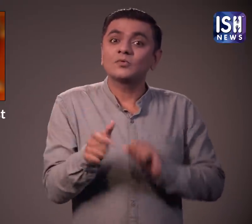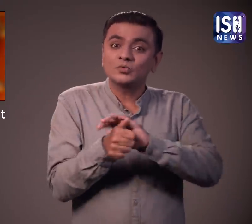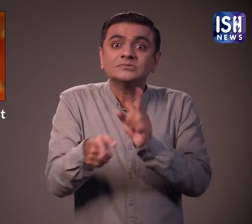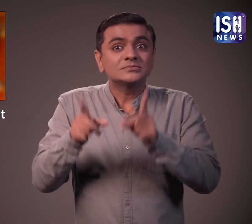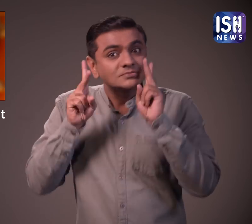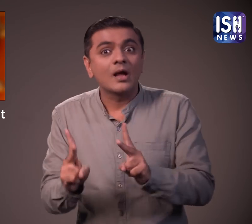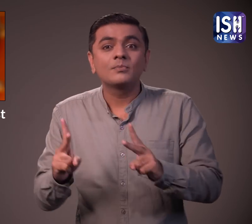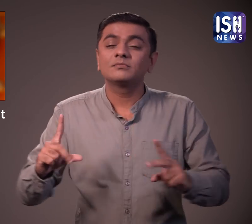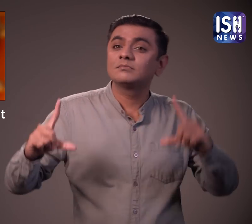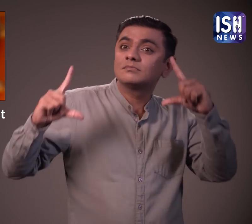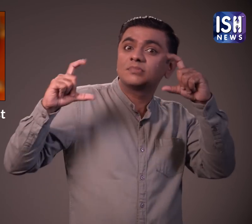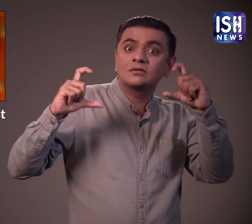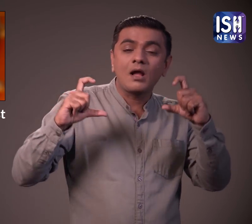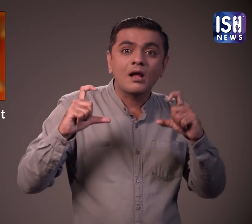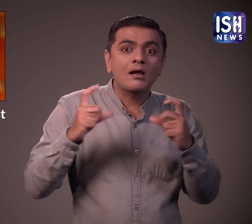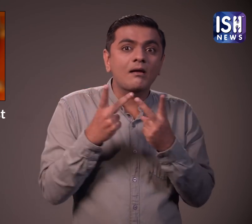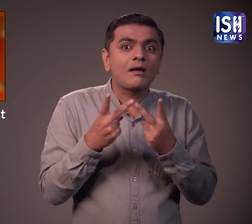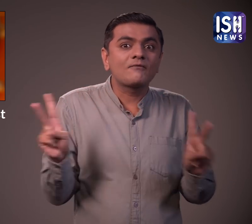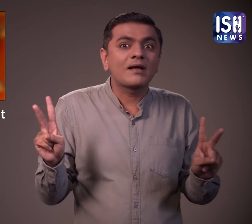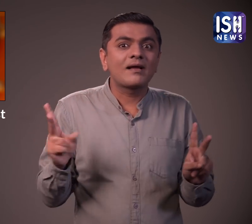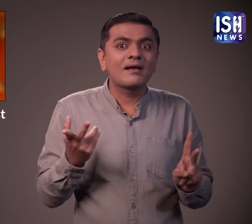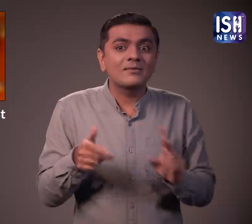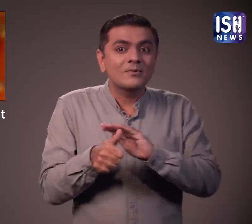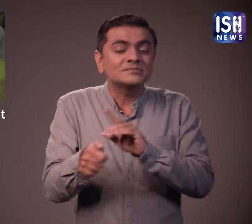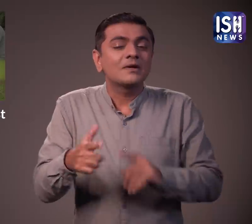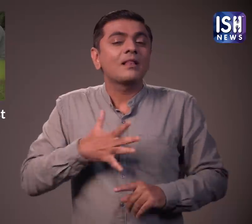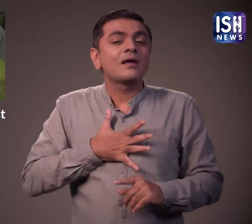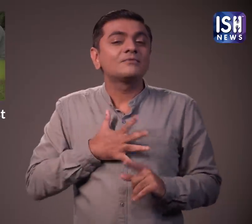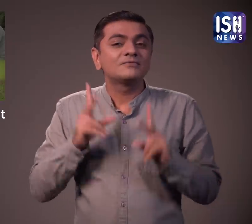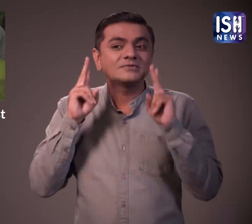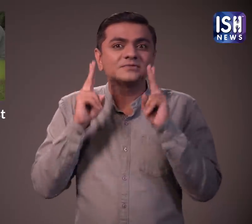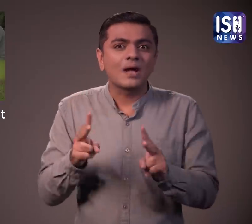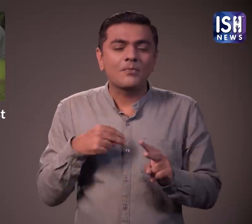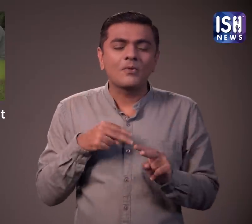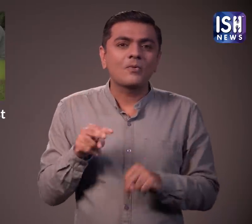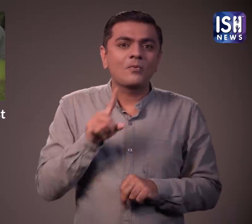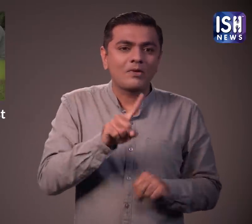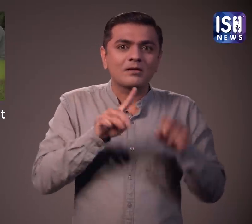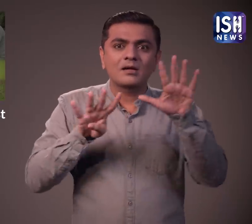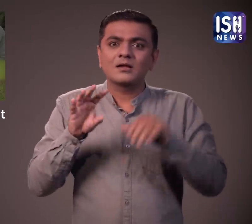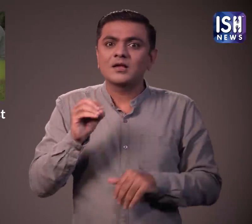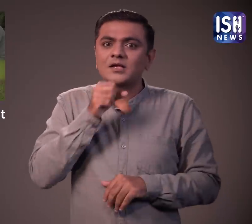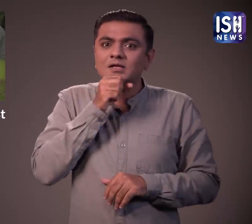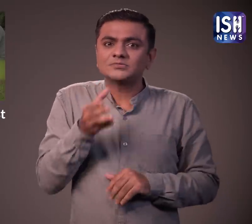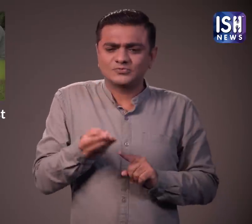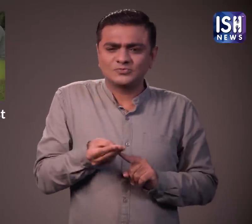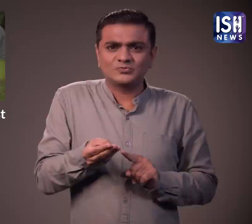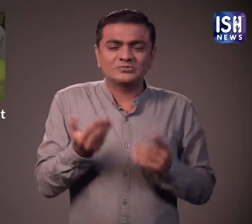जोड़े के साथ देखा गया है, जल्द ही 190 साल पूरे करने वाला ये कच्छवा अलग-अलग पीडियों के लोगों के साथ